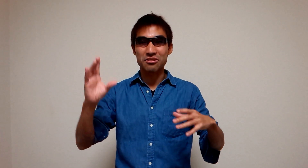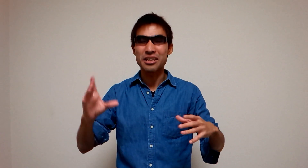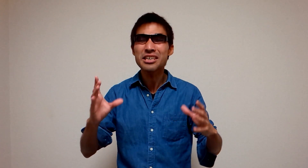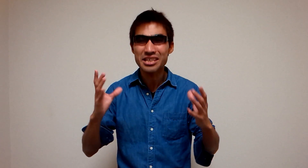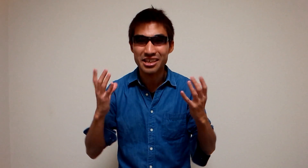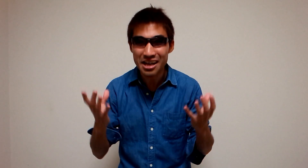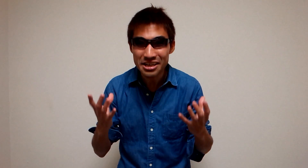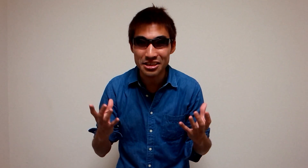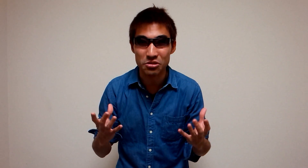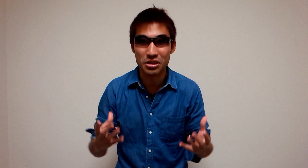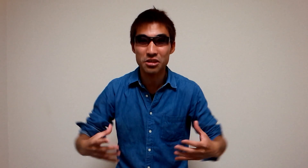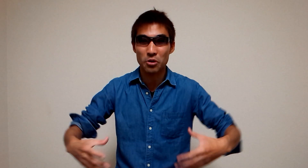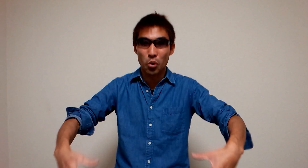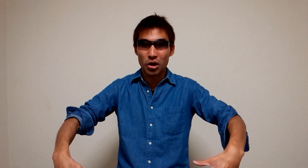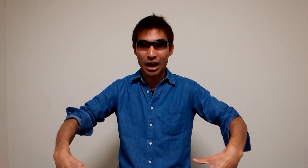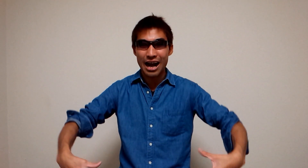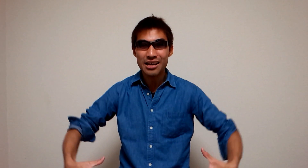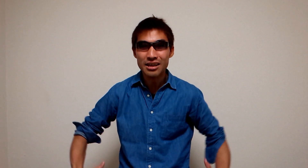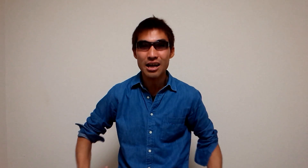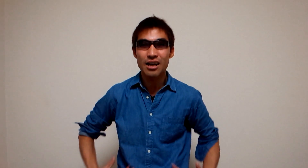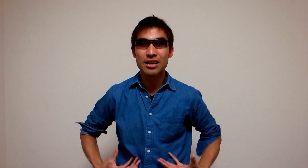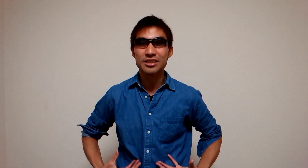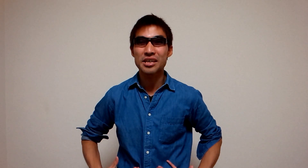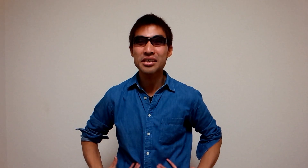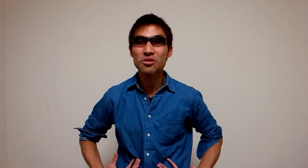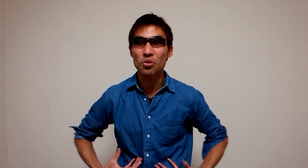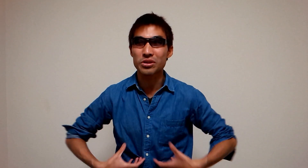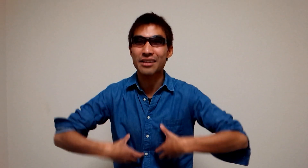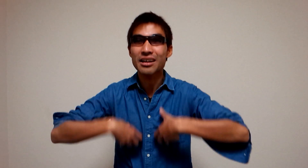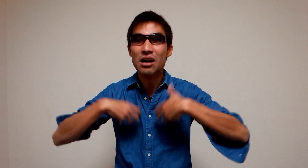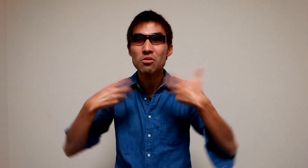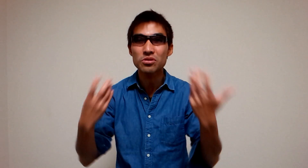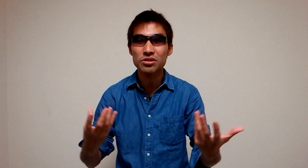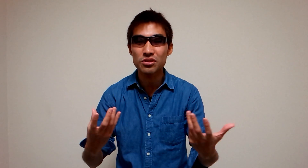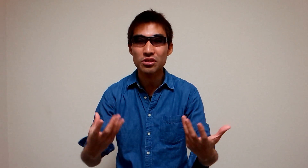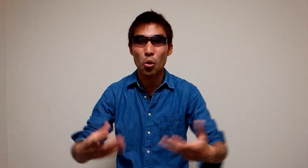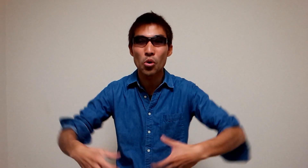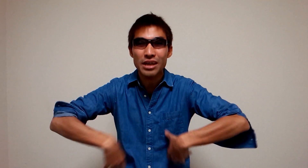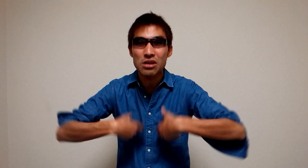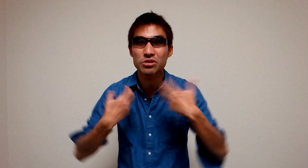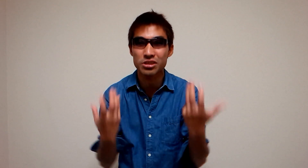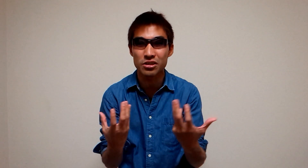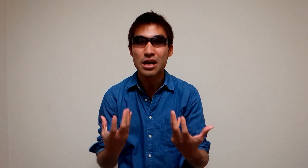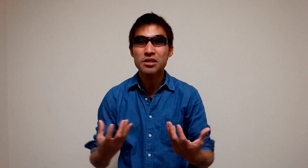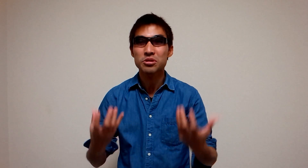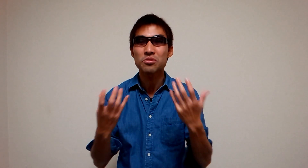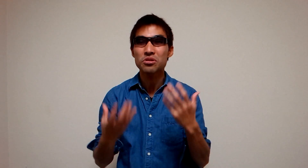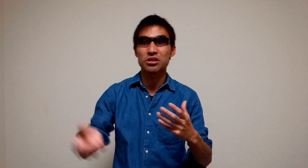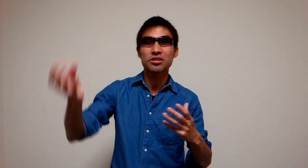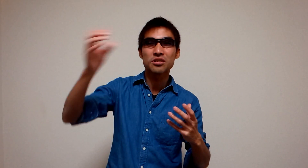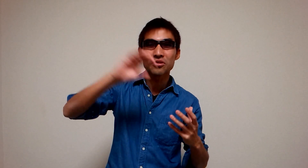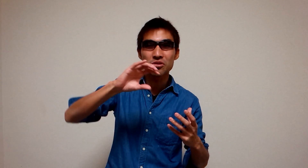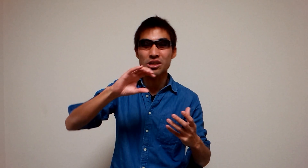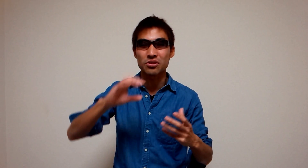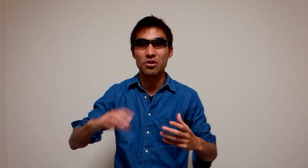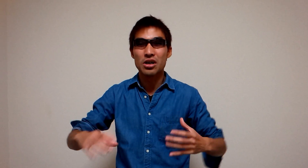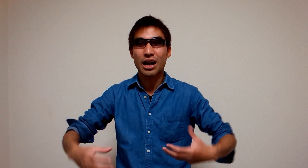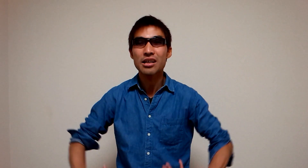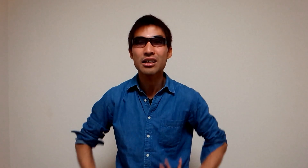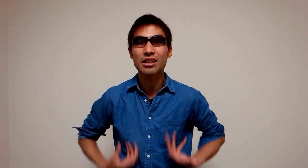るっていい機会なんですよ例えば体が咳と戦おうとする抗体を作るでもその時に薬を飲んじゃうと体が